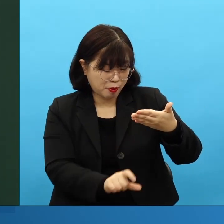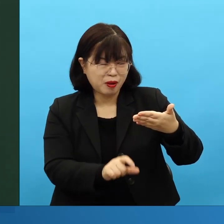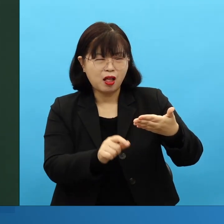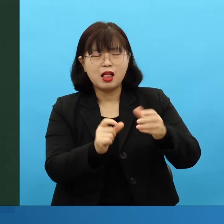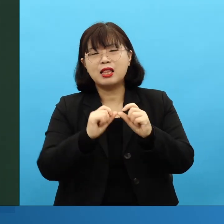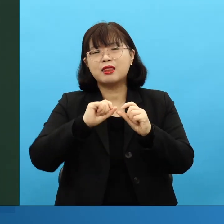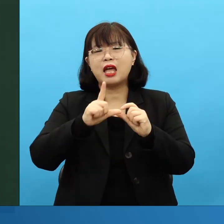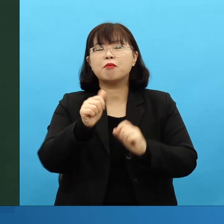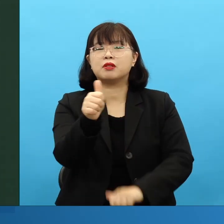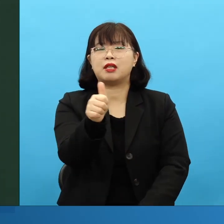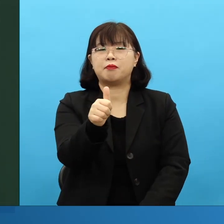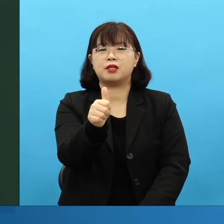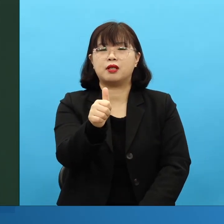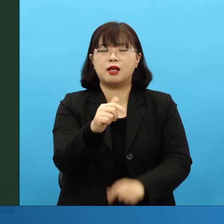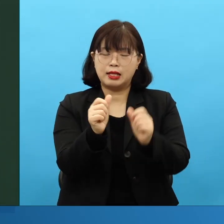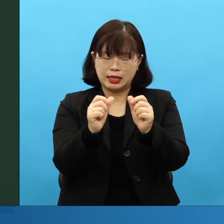그런데, 데는 다 나와요.